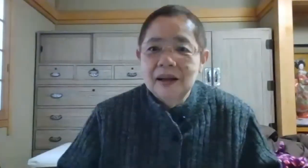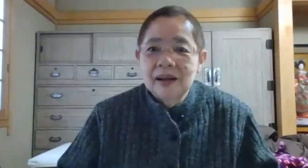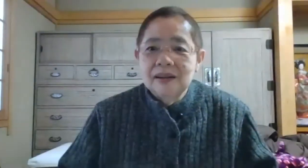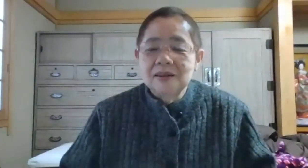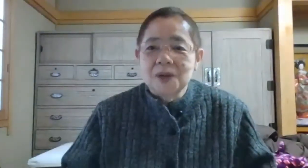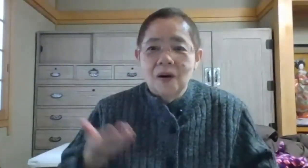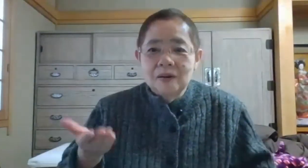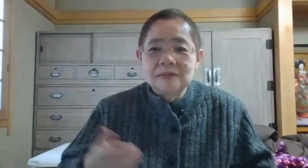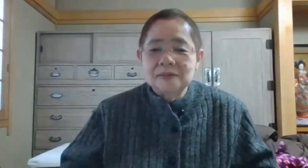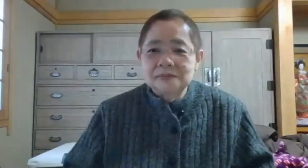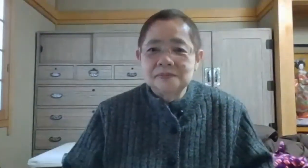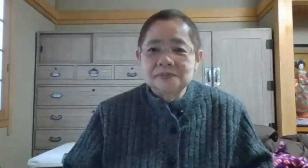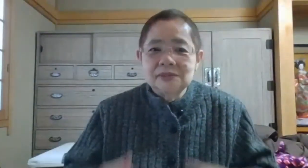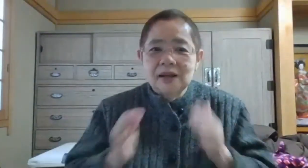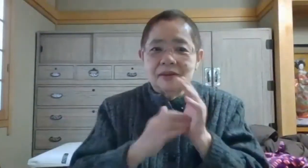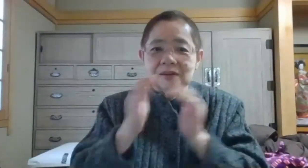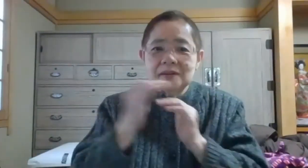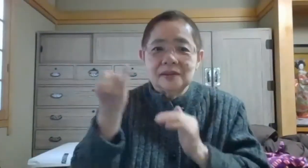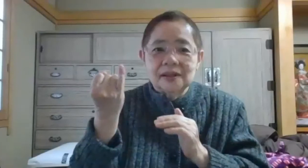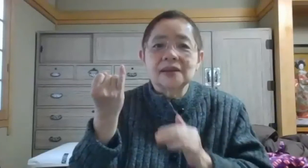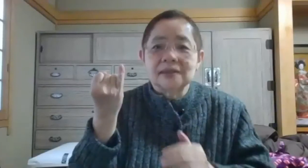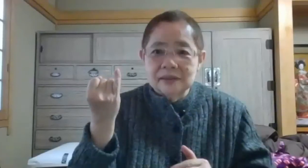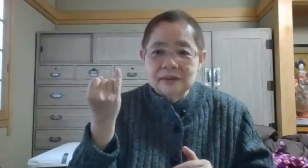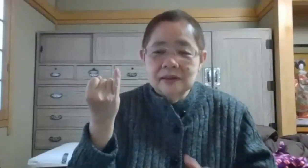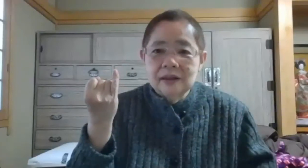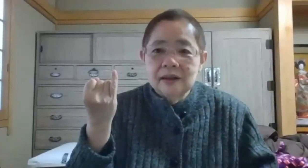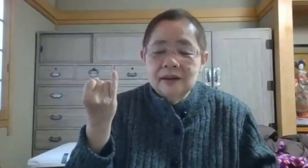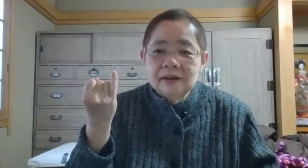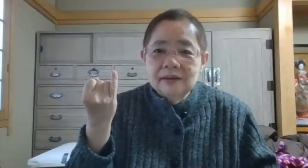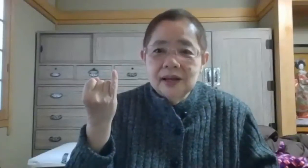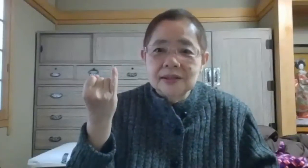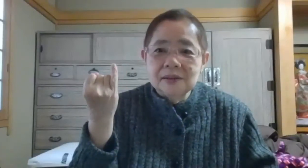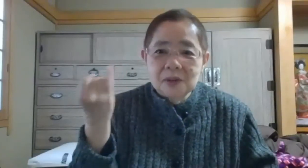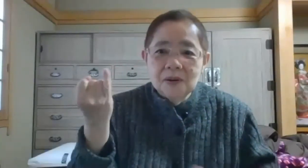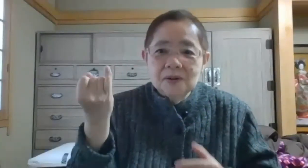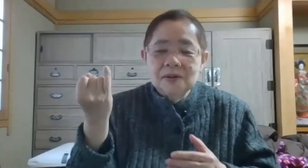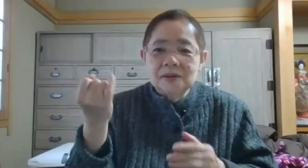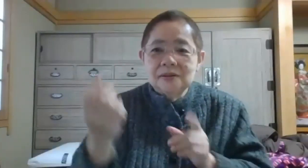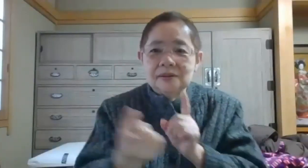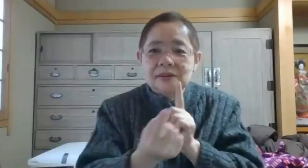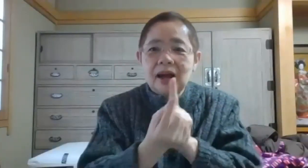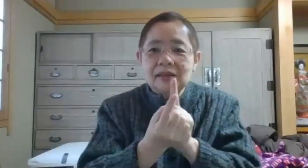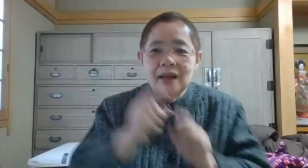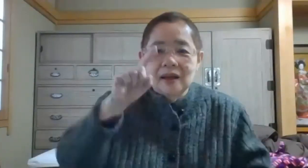はい。ぞ。あ、出てるの今。竹さんと出会って、13